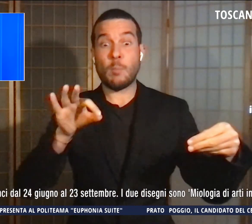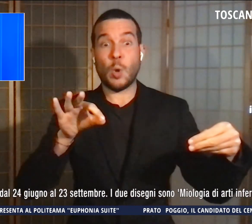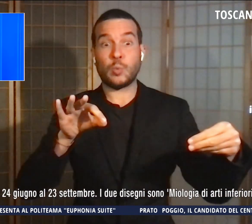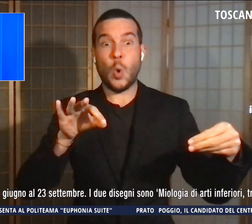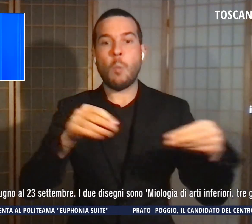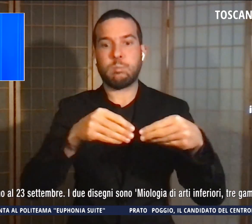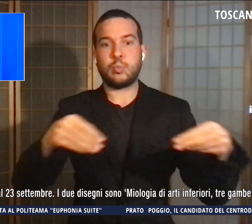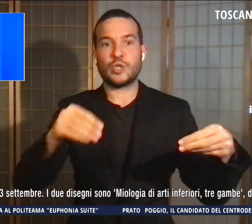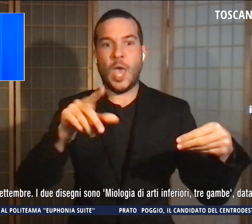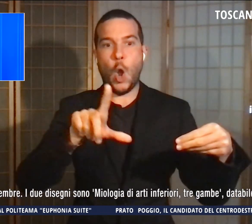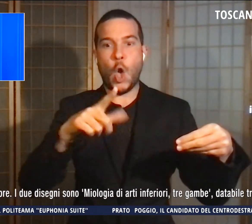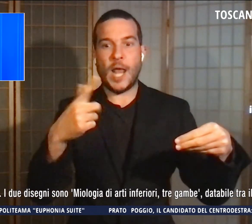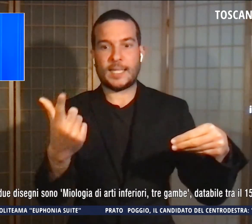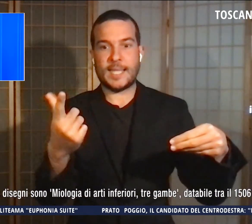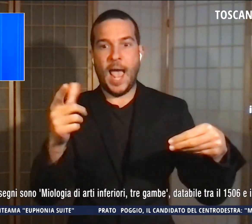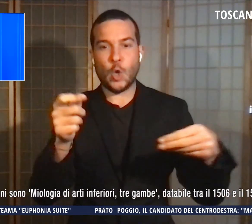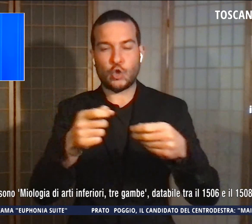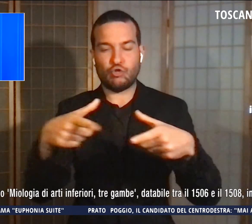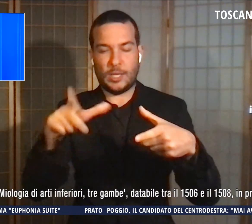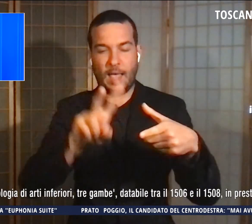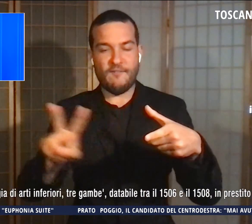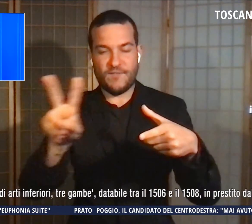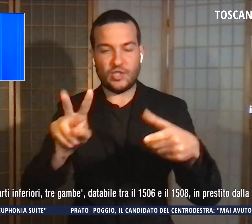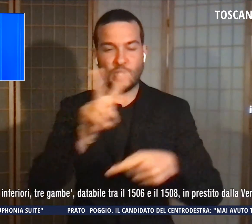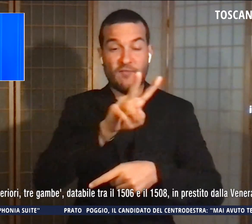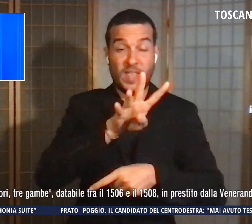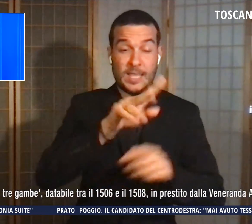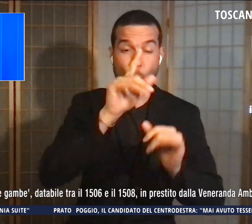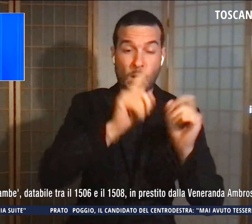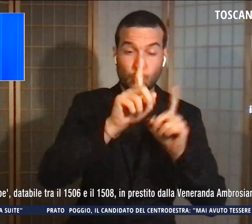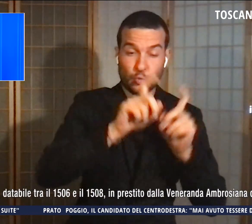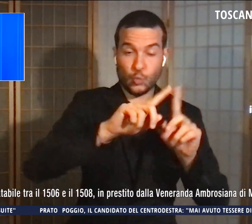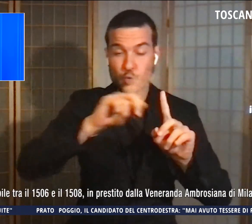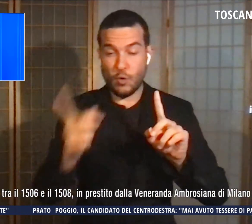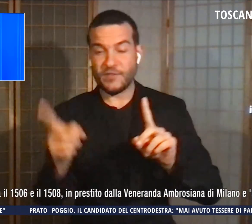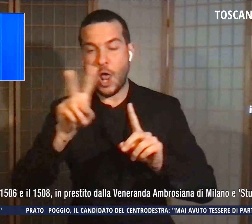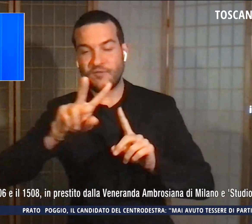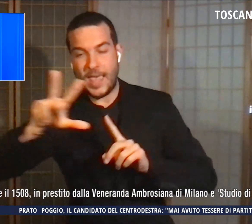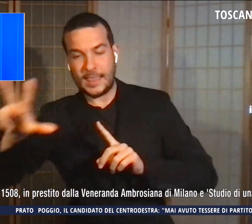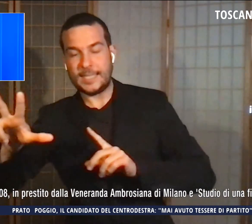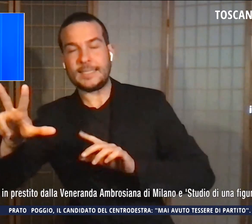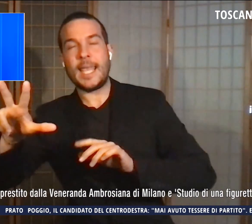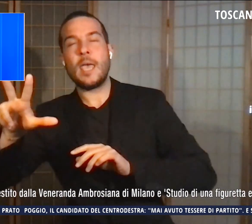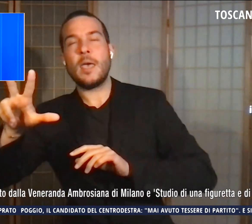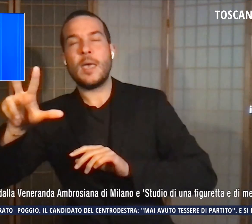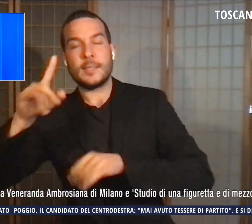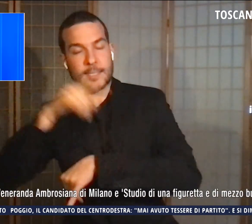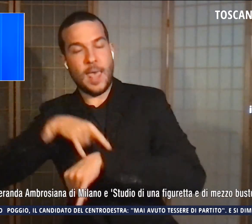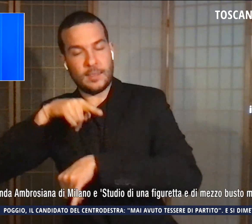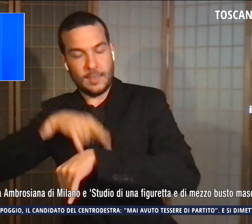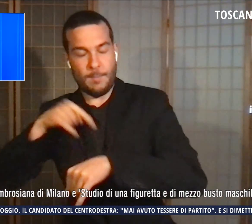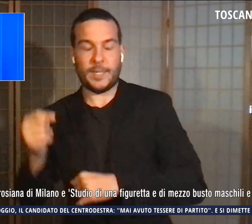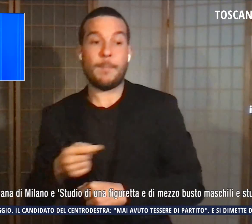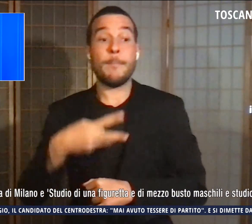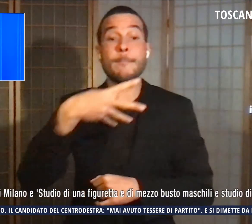Vinci dal 24 giugno al 23 settembre. I due disegni sono Miologia di